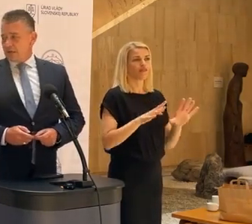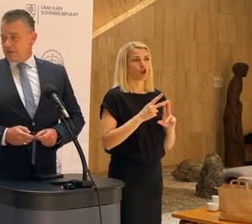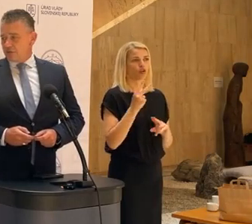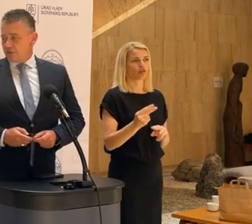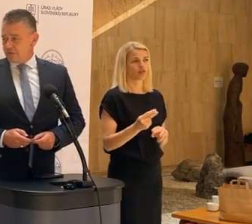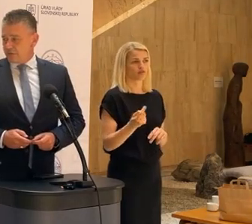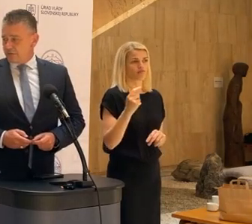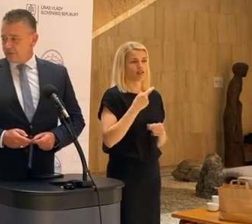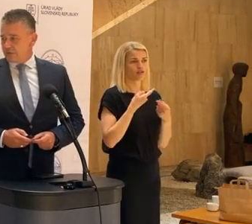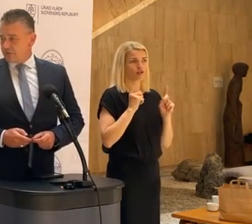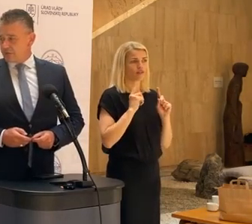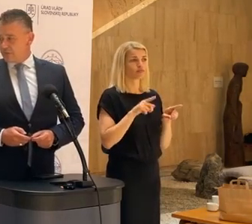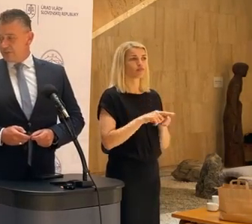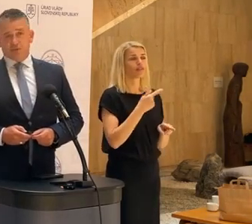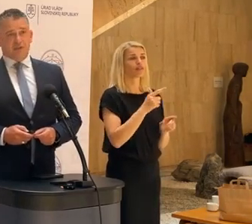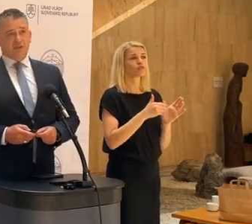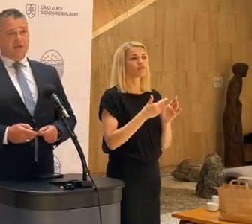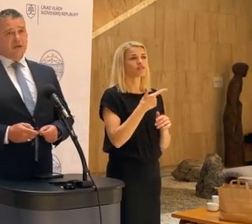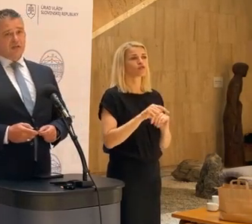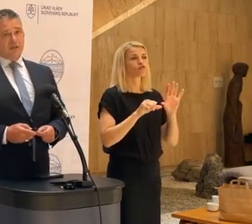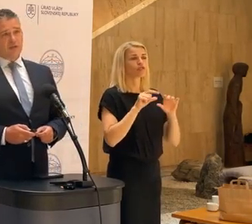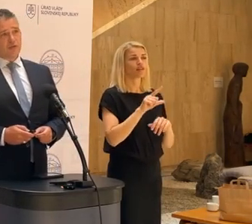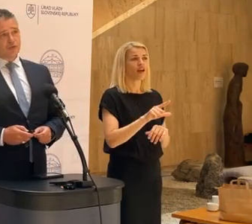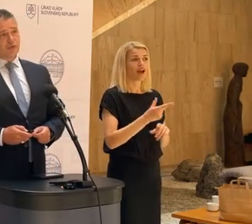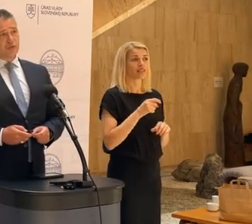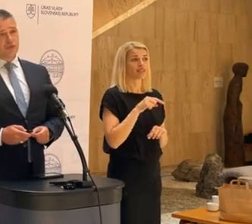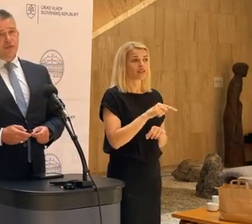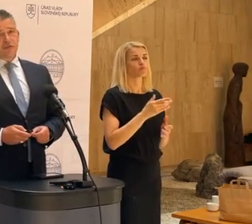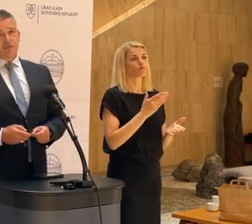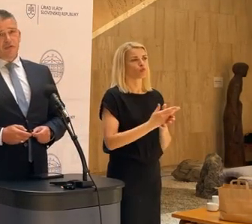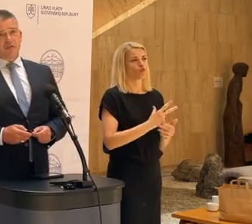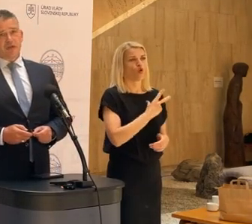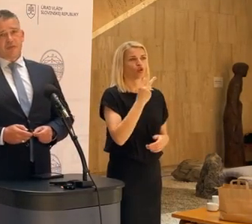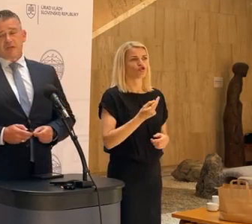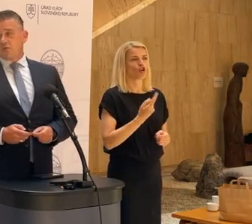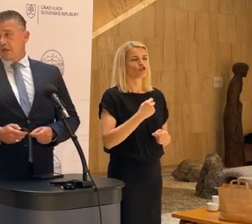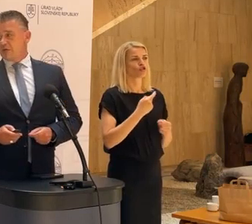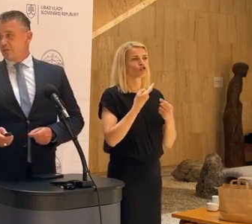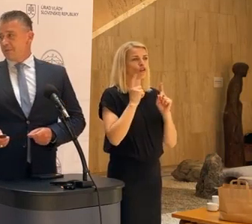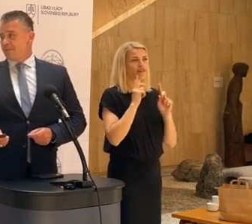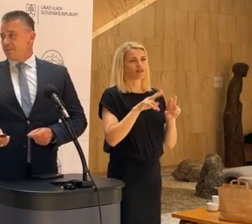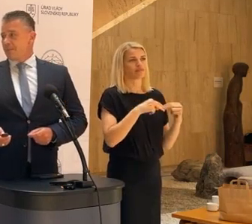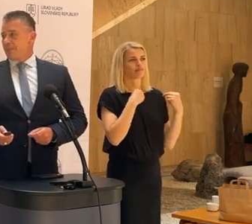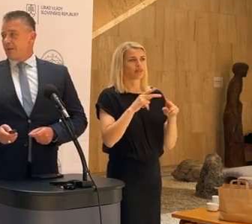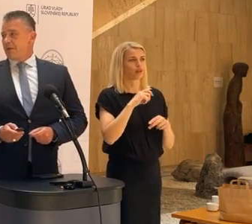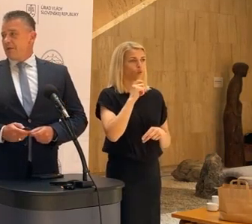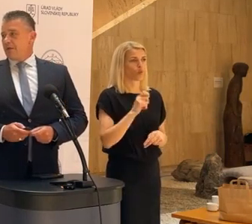Takisto 200 262 z nich už odišlo zo Slovenska späť na Ukrajinu.